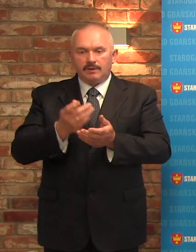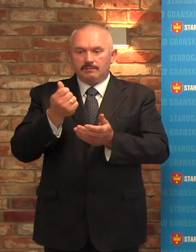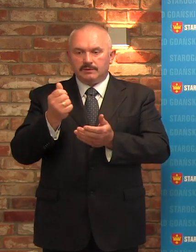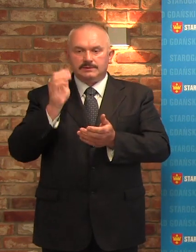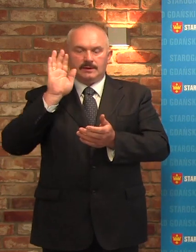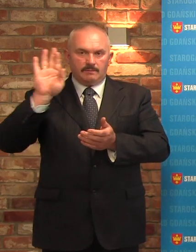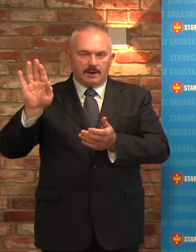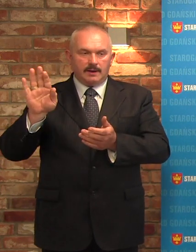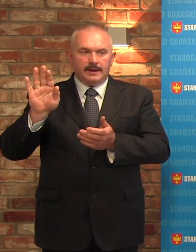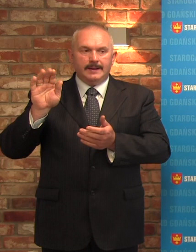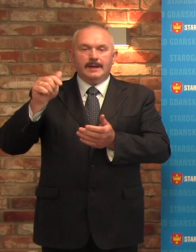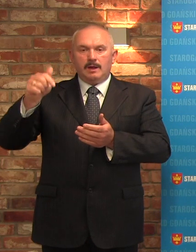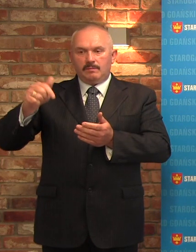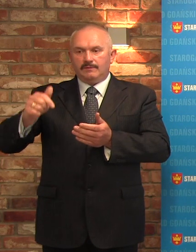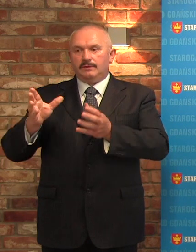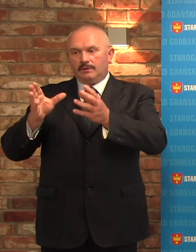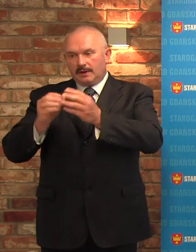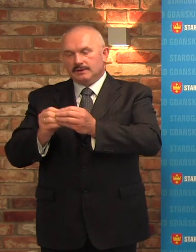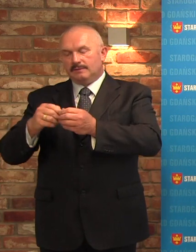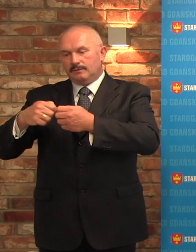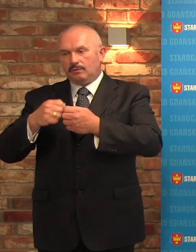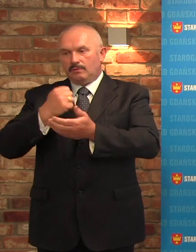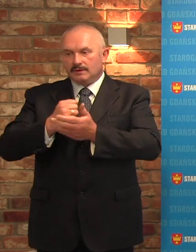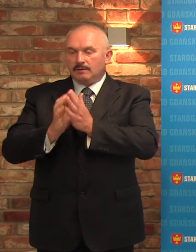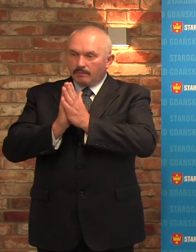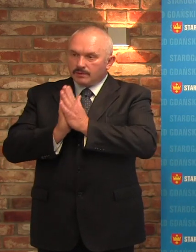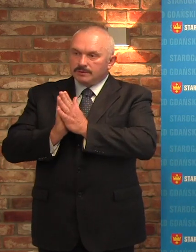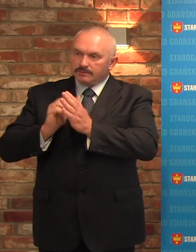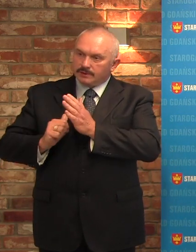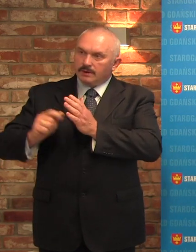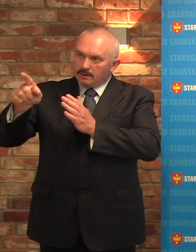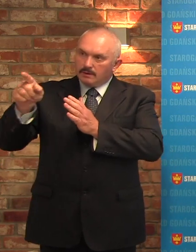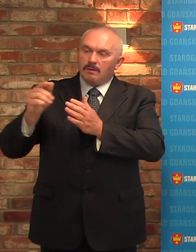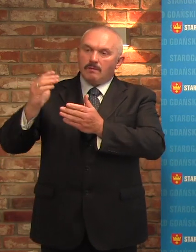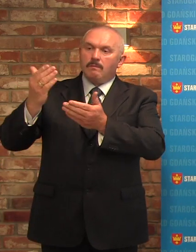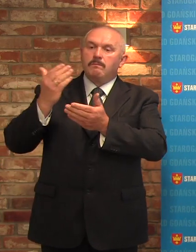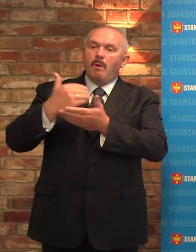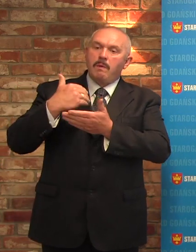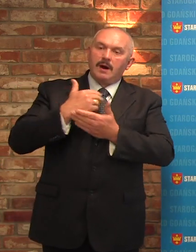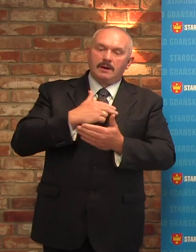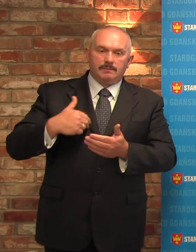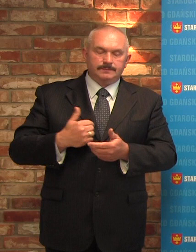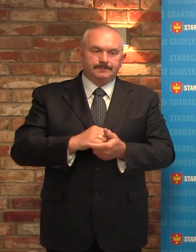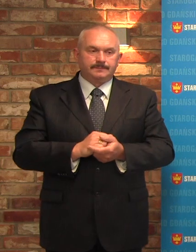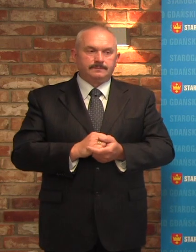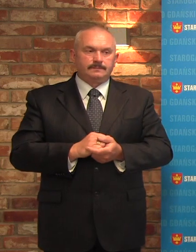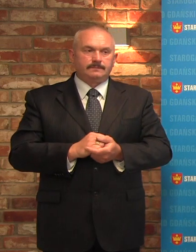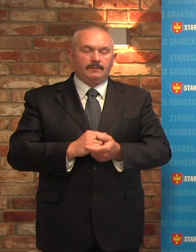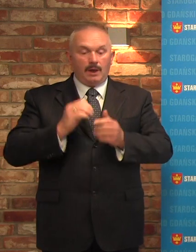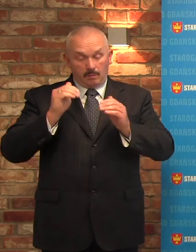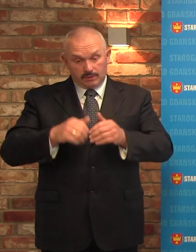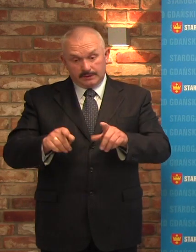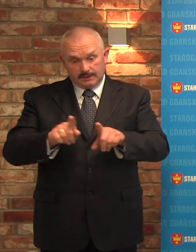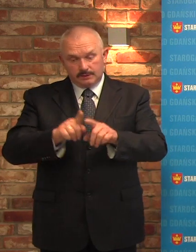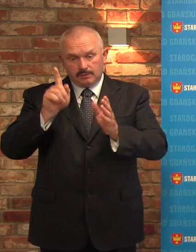Wiedząc, że ma pan ścisłe relacje z panem wojewodą, też liczylibyśmy dla pana wsparcie. Może zajmie się pan również